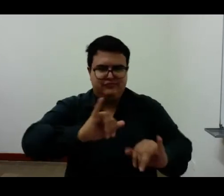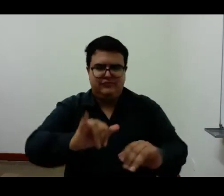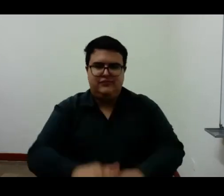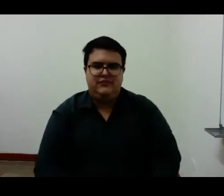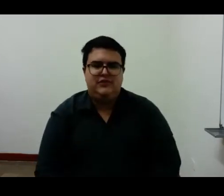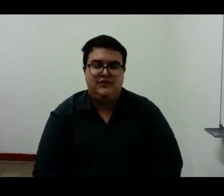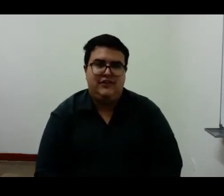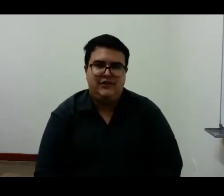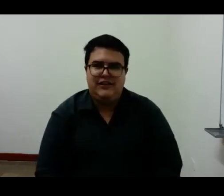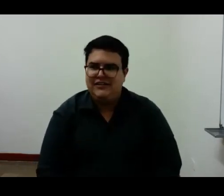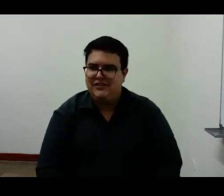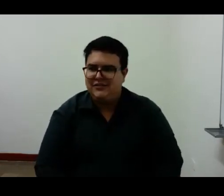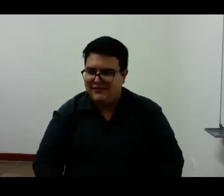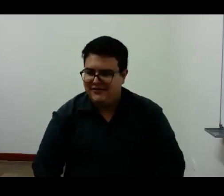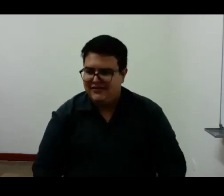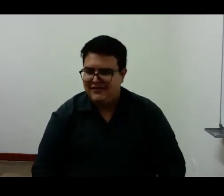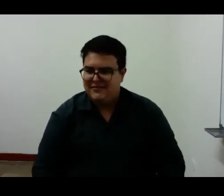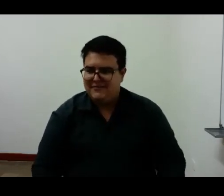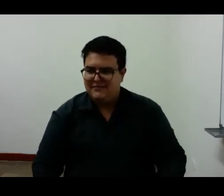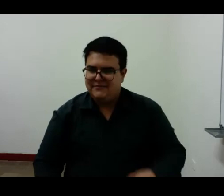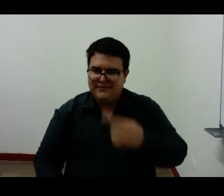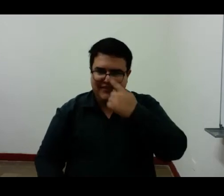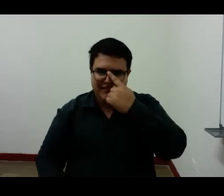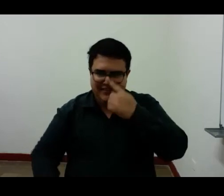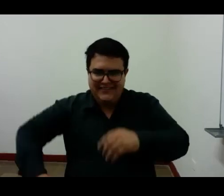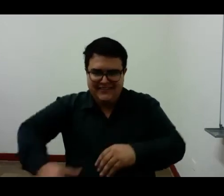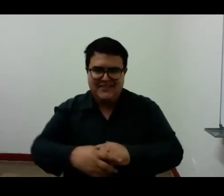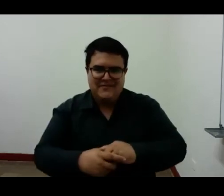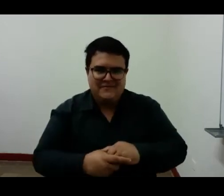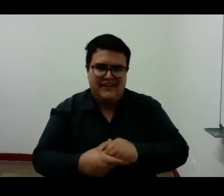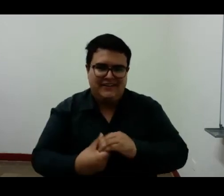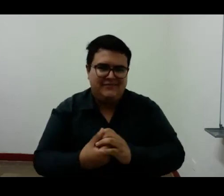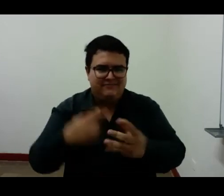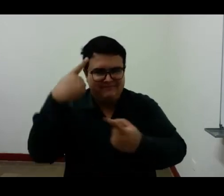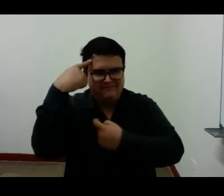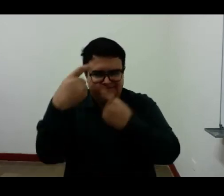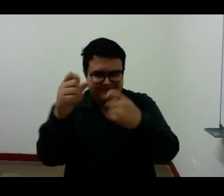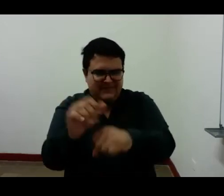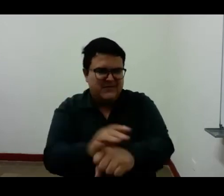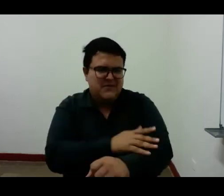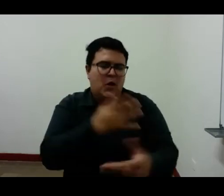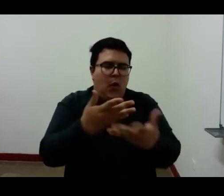este pertenece al prefacio del libro El Desasosiego